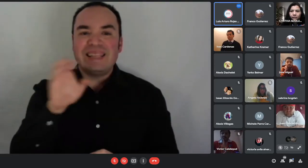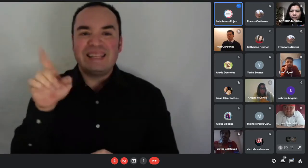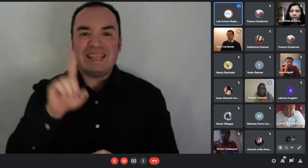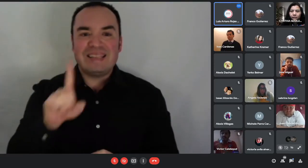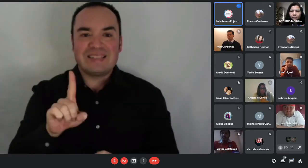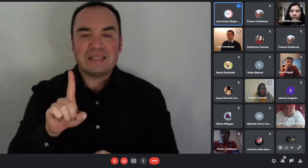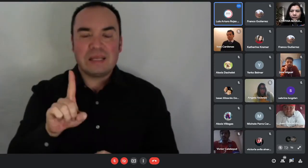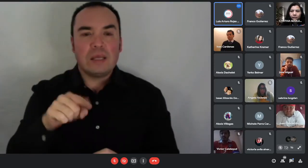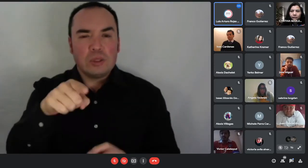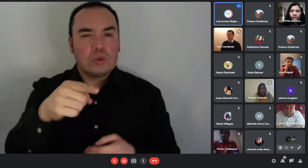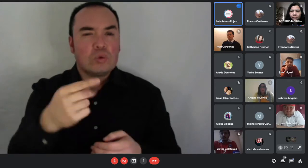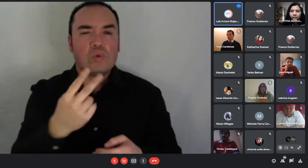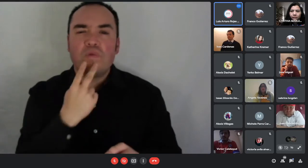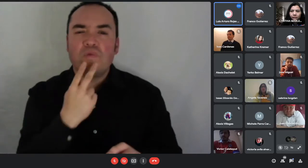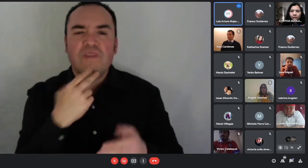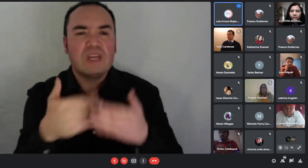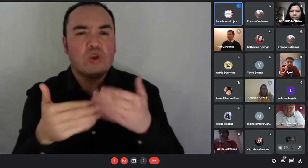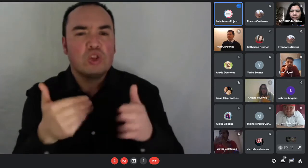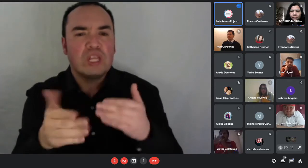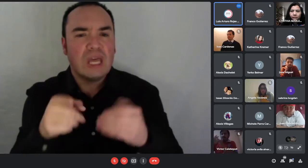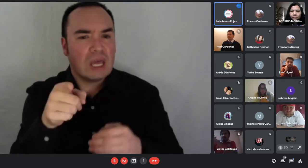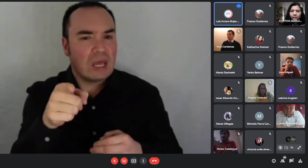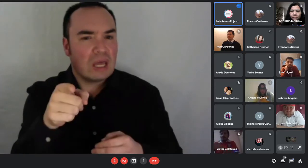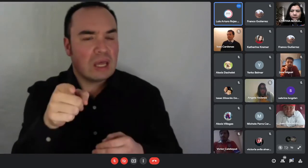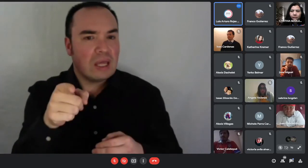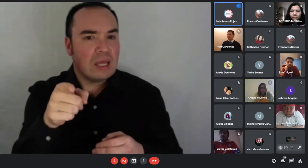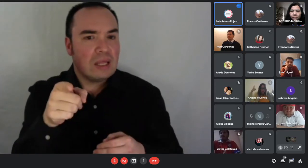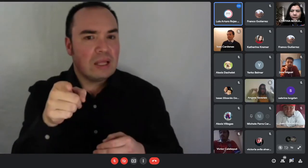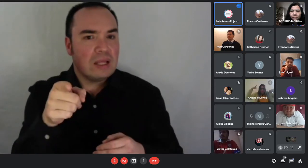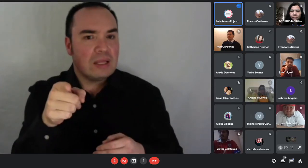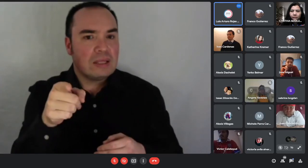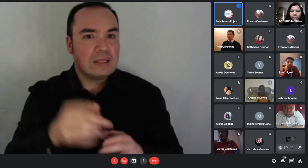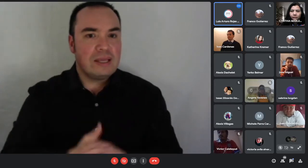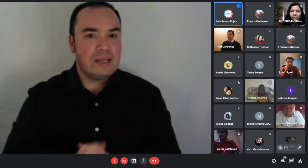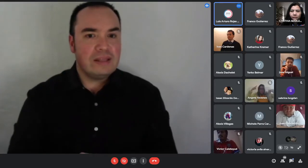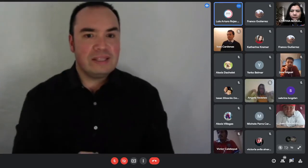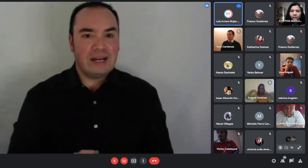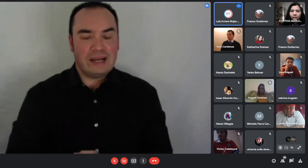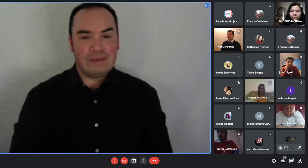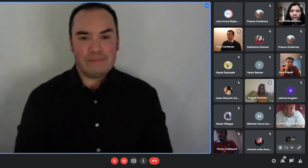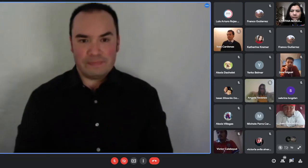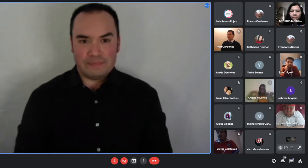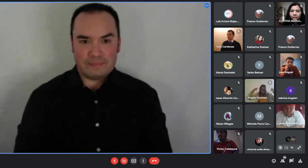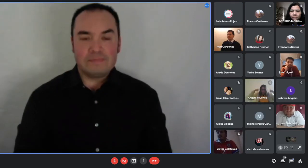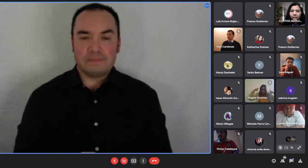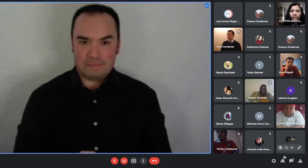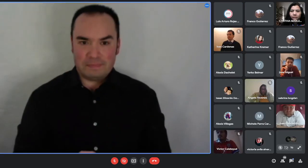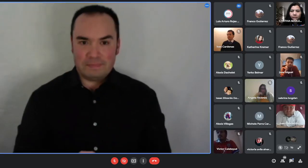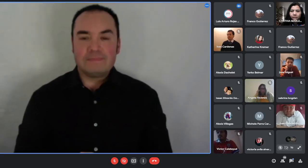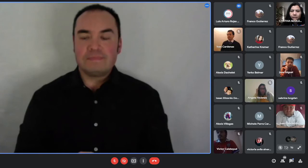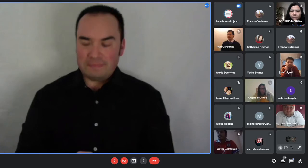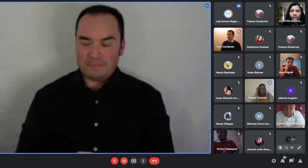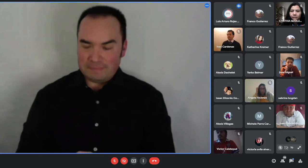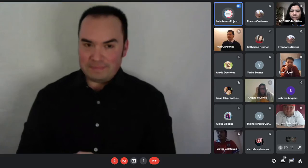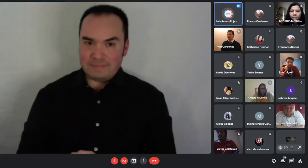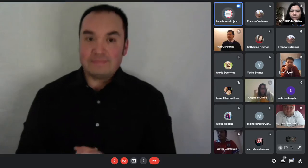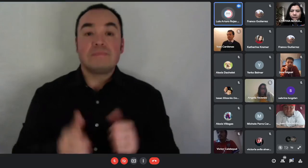¿de qué ciudad ella es de Talca ya puede ingresarlo por oficina de parte acá en